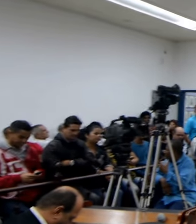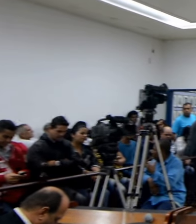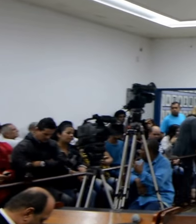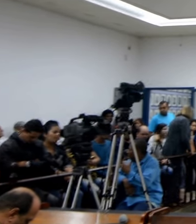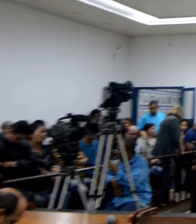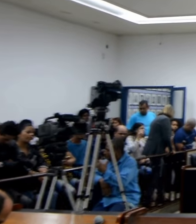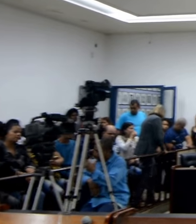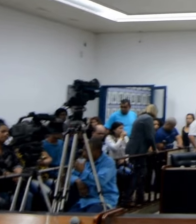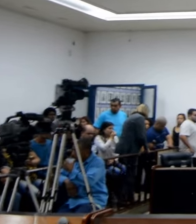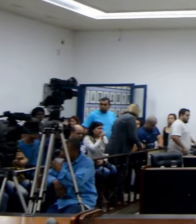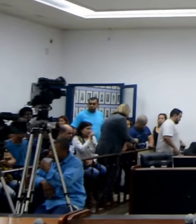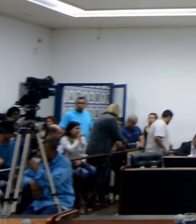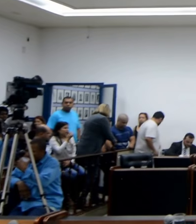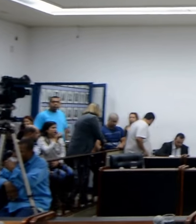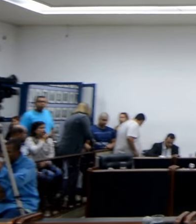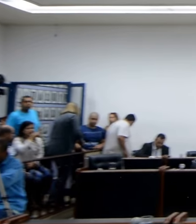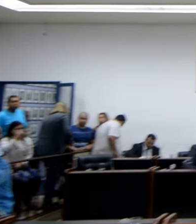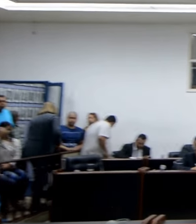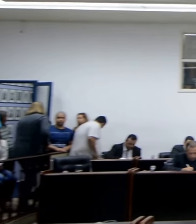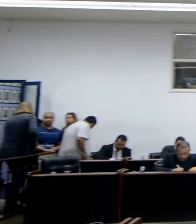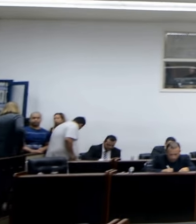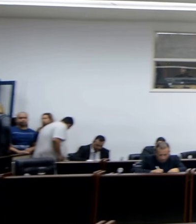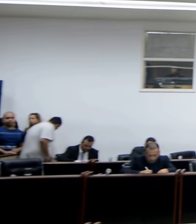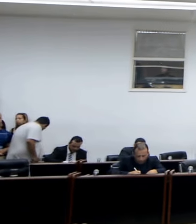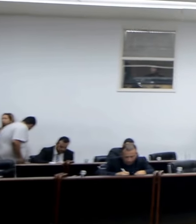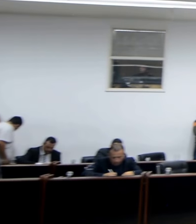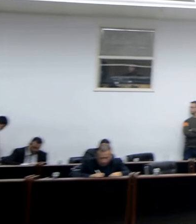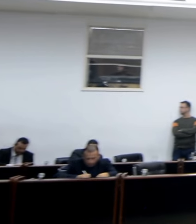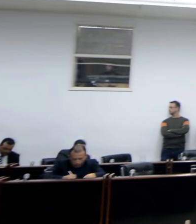sala vai ser um lugar reservado só para isso.